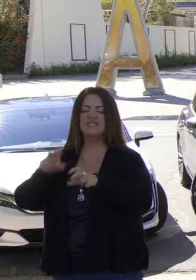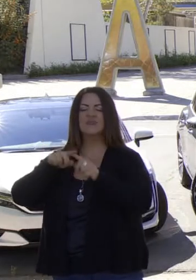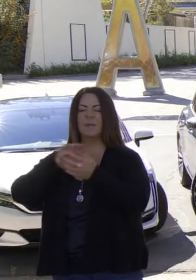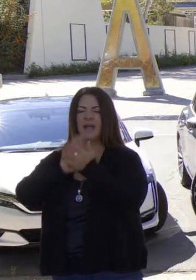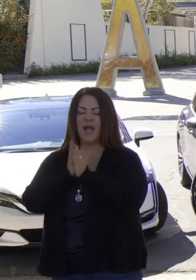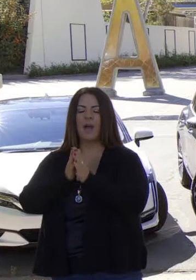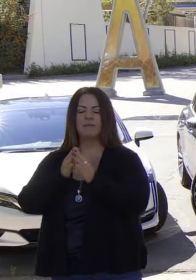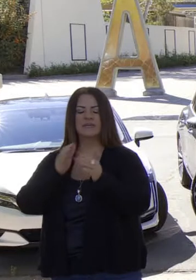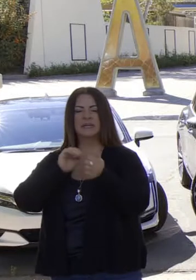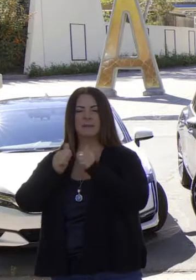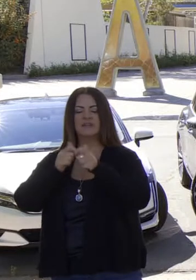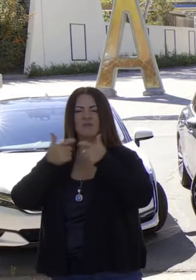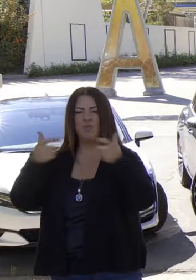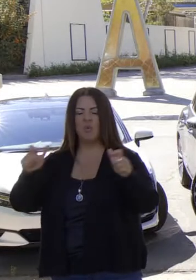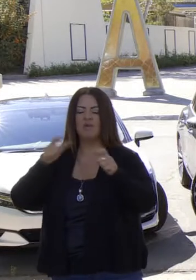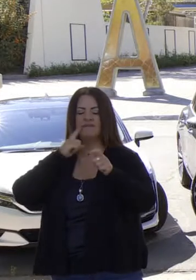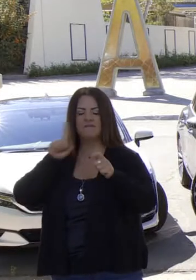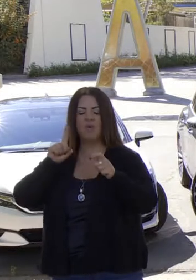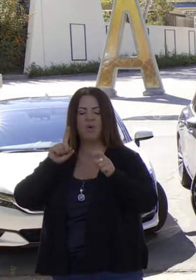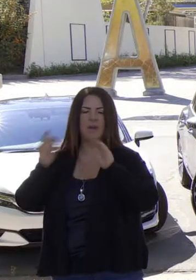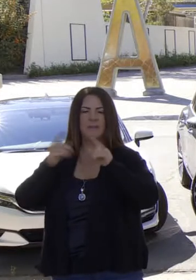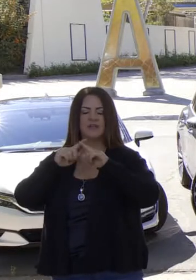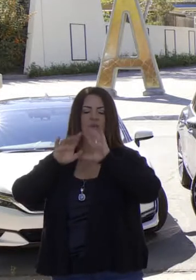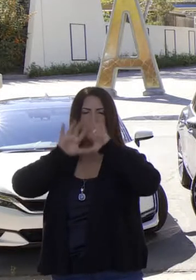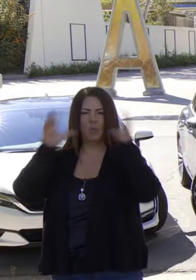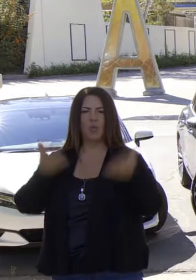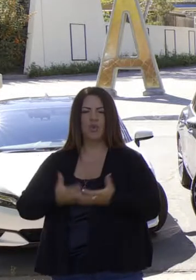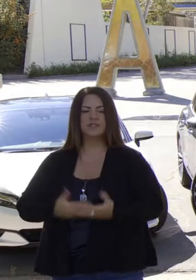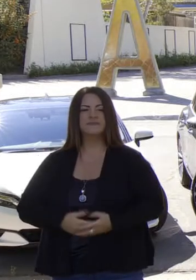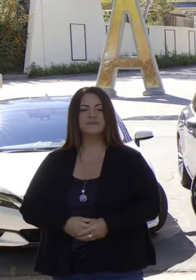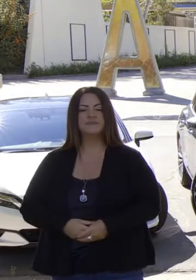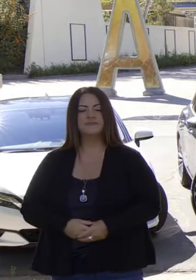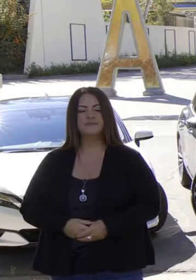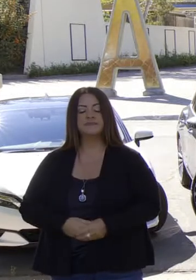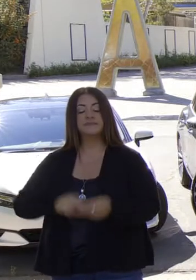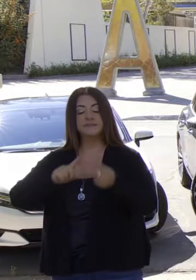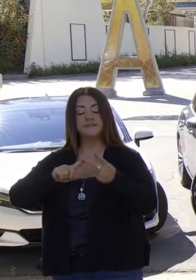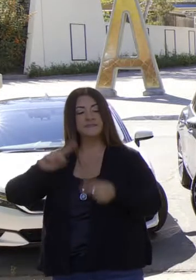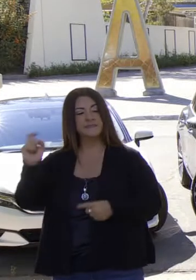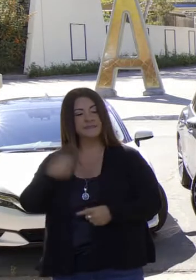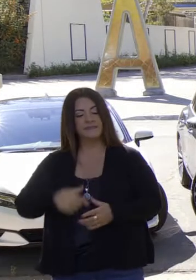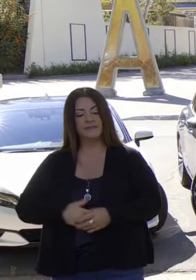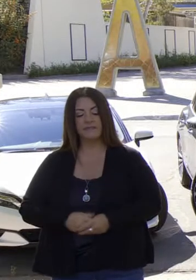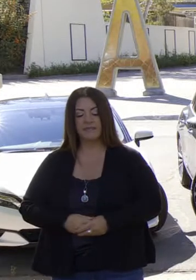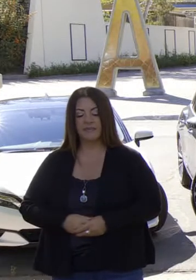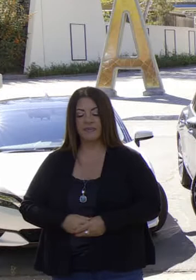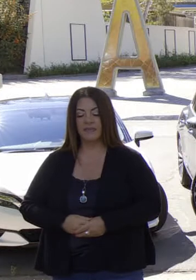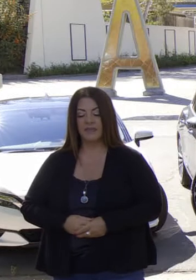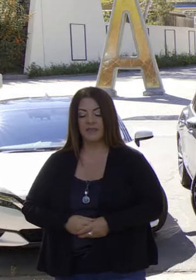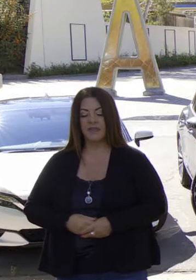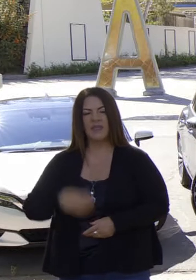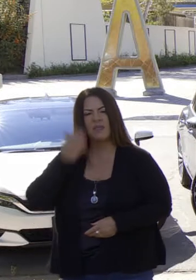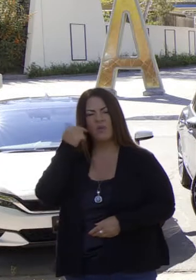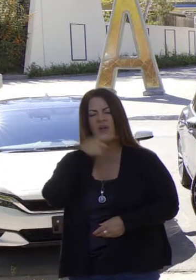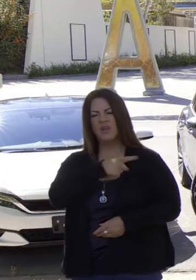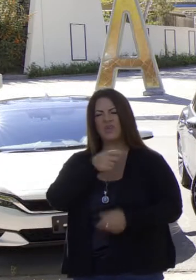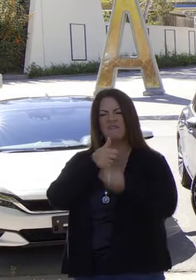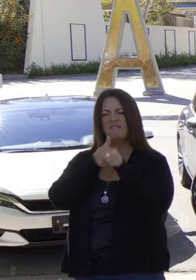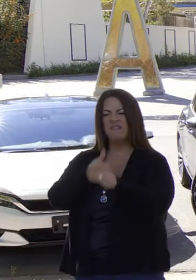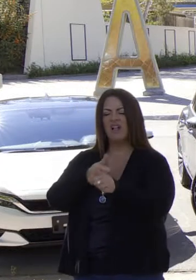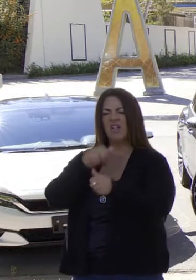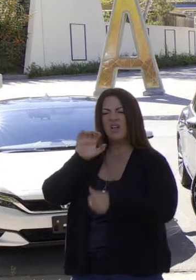a nivel competitivo a la mejor clase de productores. ¿Por qué